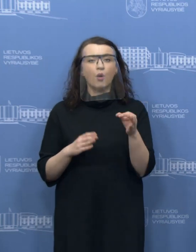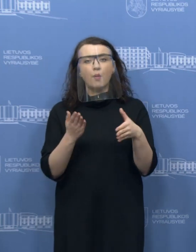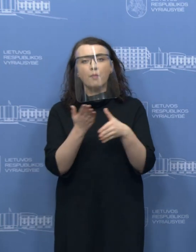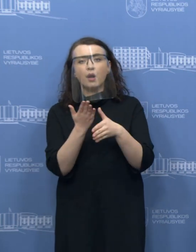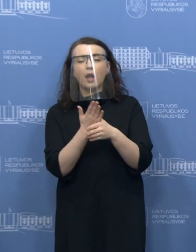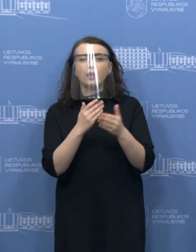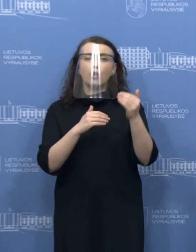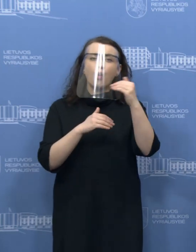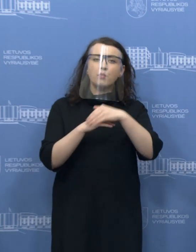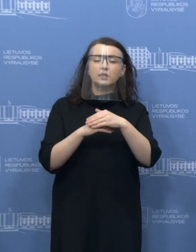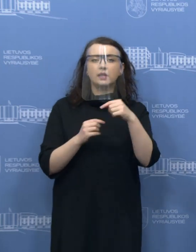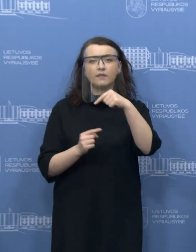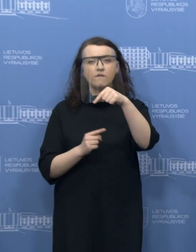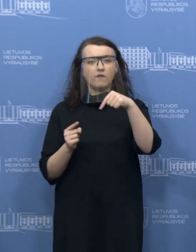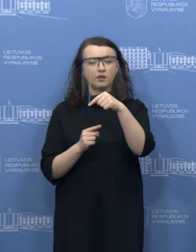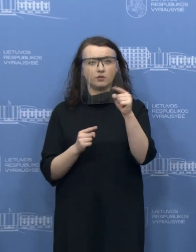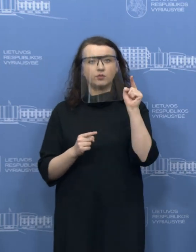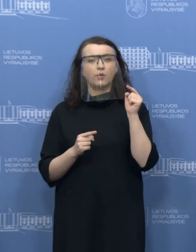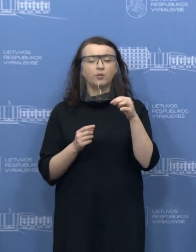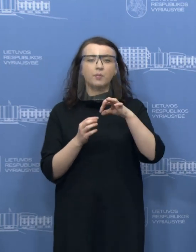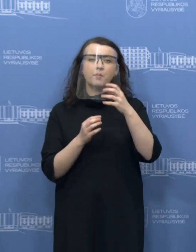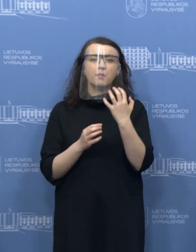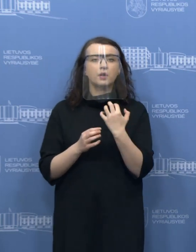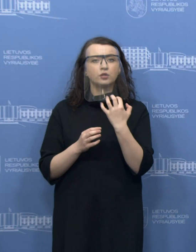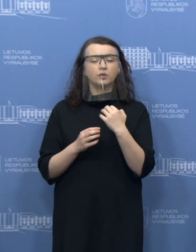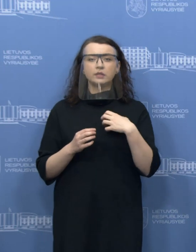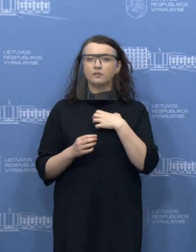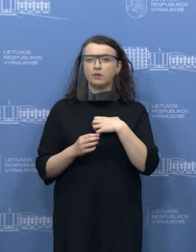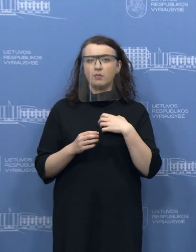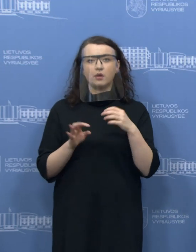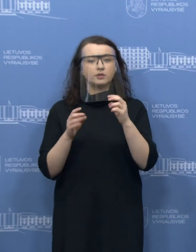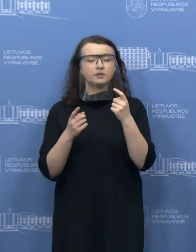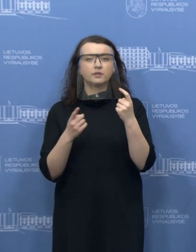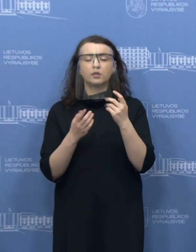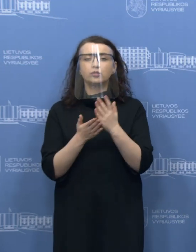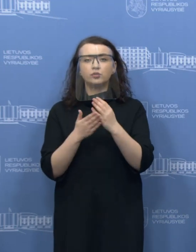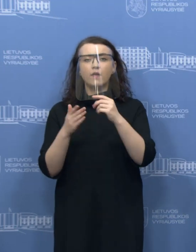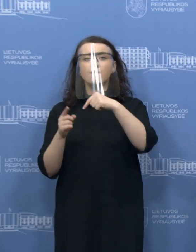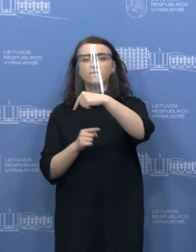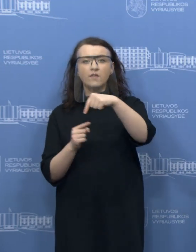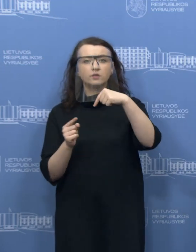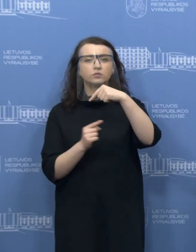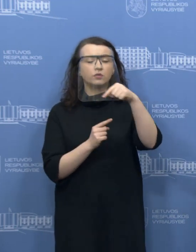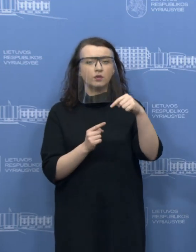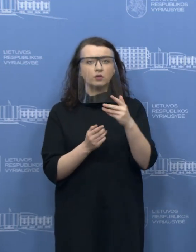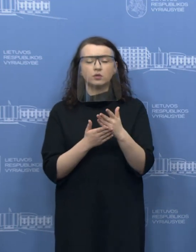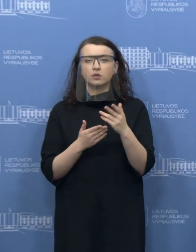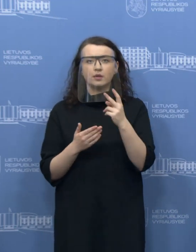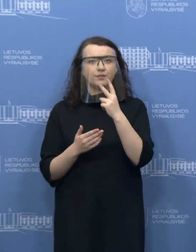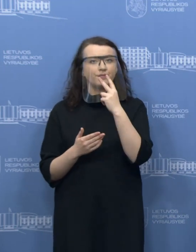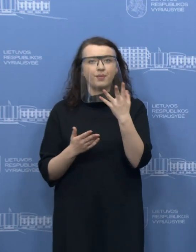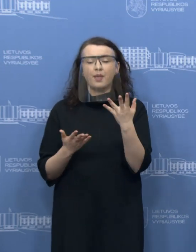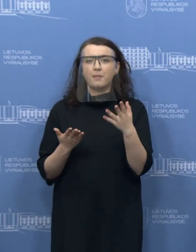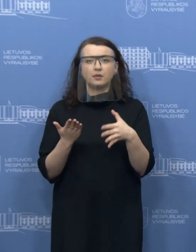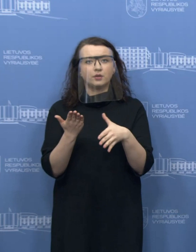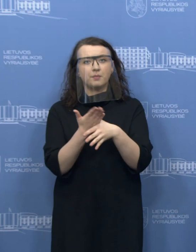teikiama verslams. Ir esminis, turbūt, dalykas yra nemažai verslų, kurie nemato galimybės išsikelbėti ir